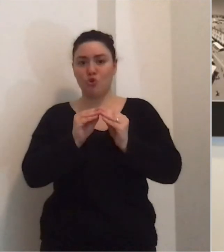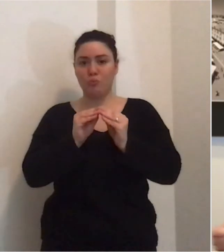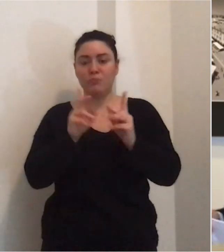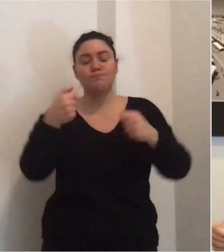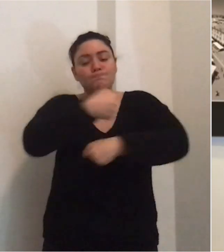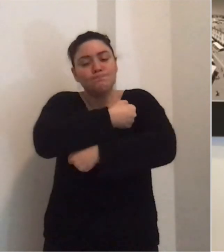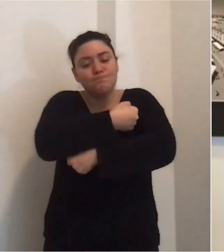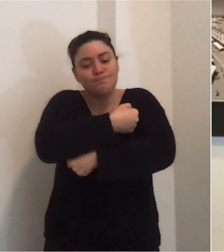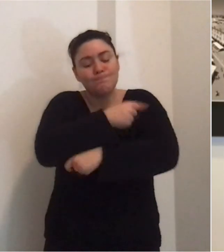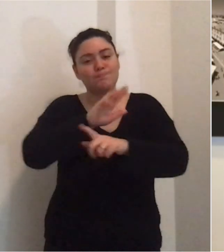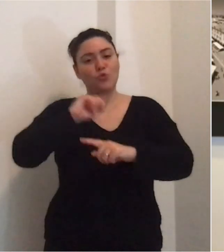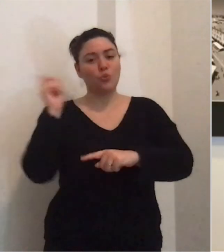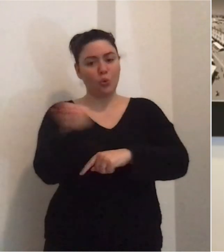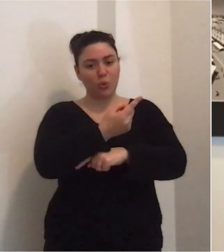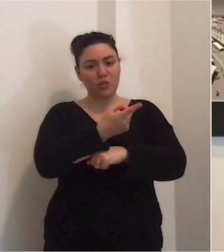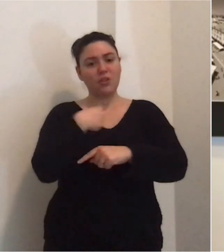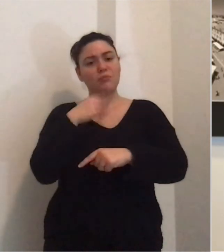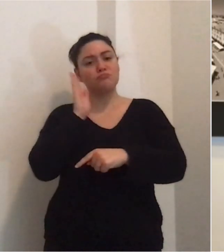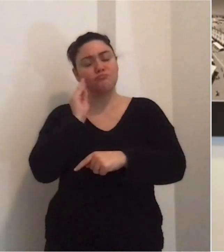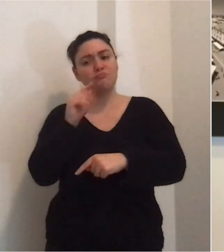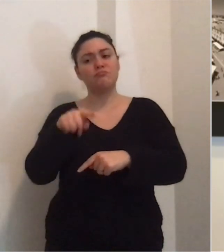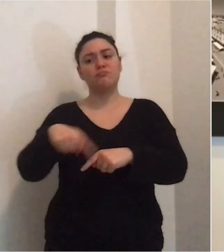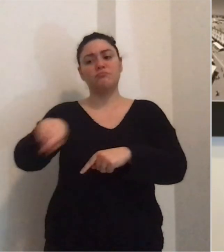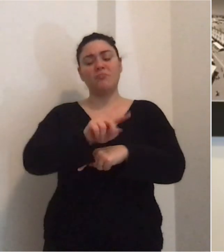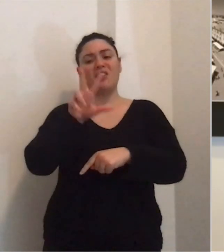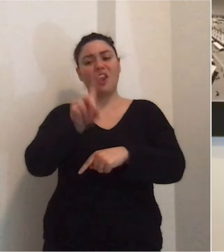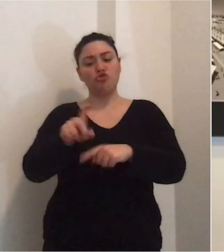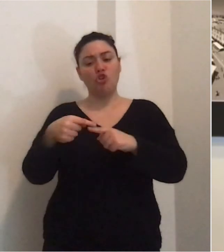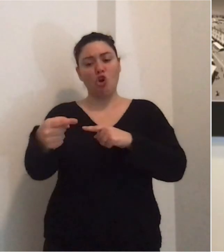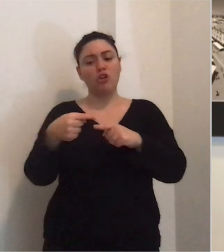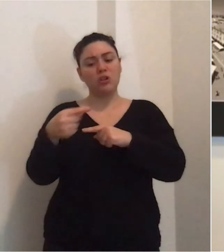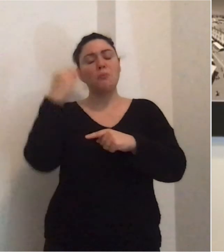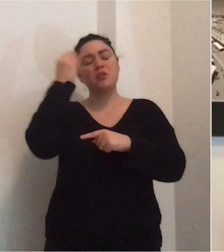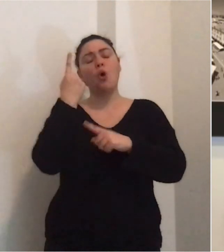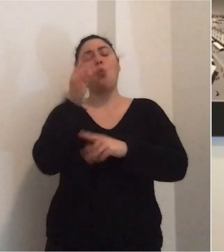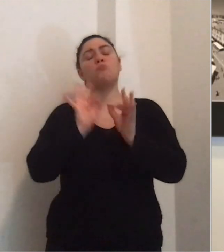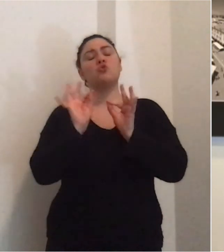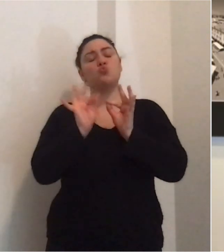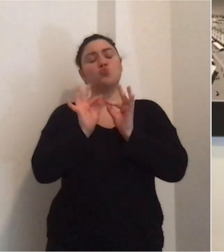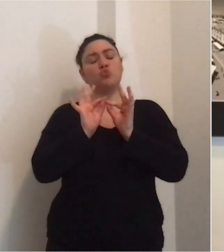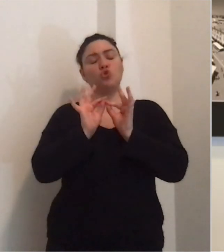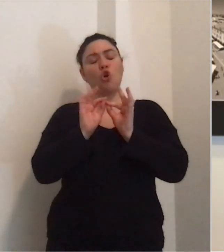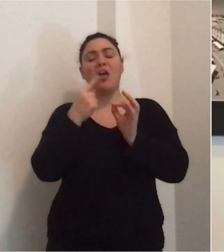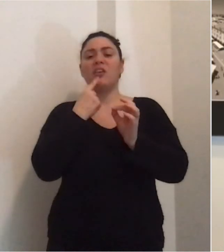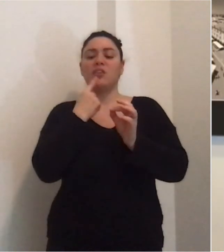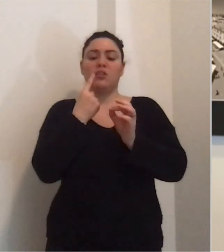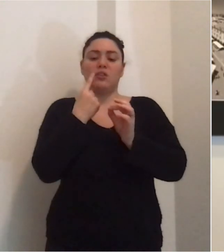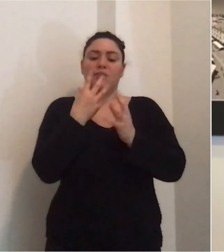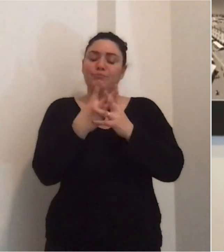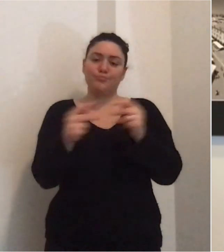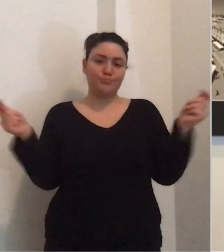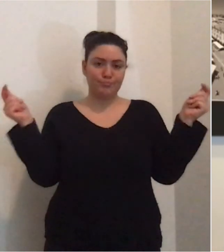vicenda mi strengo a tutti quanti voi e vi invito in questi tre giorni a dedicare ogni giorno un minuto